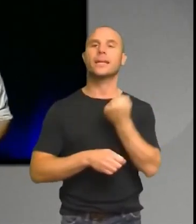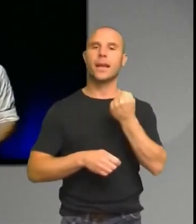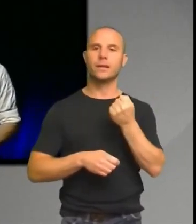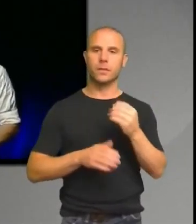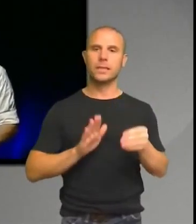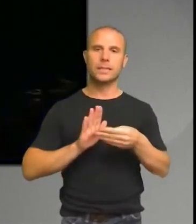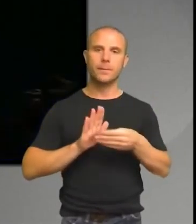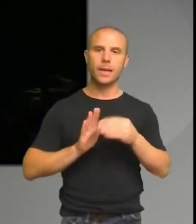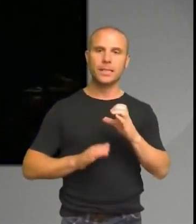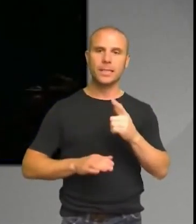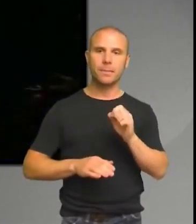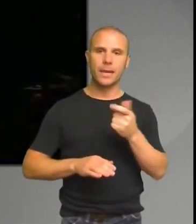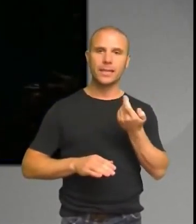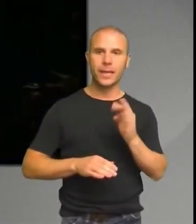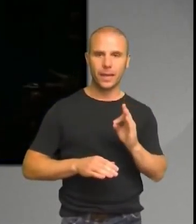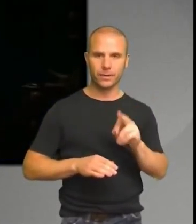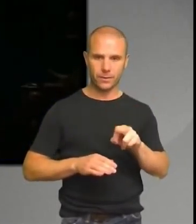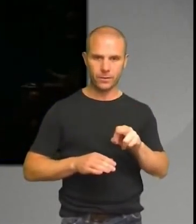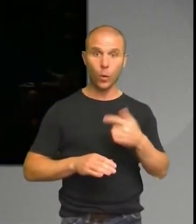stipendium till MIT i USA.